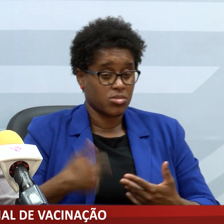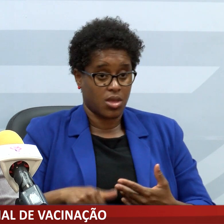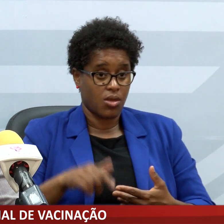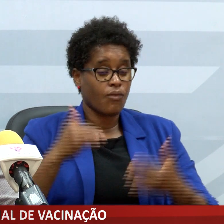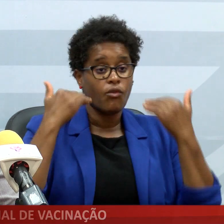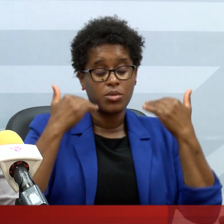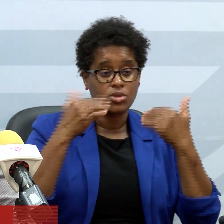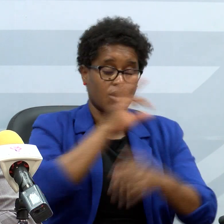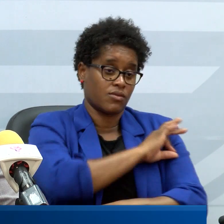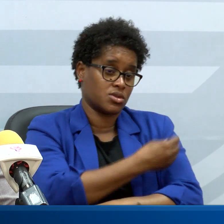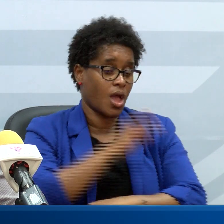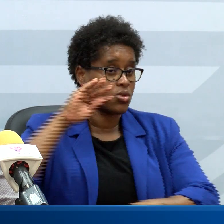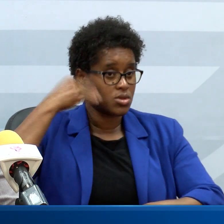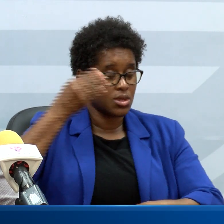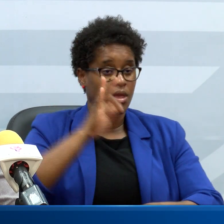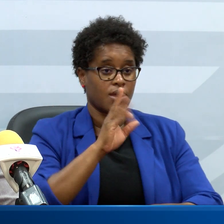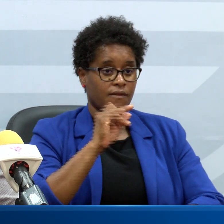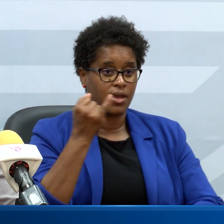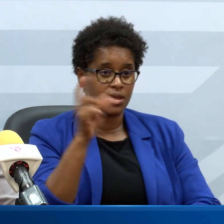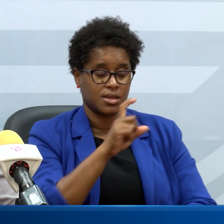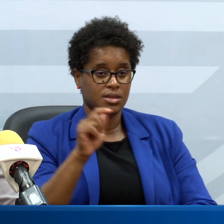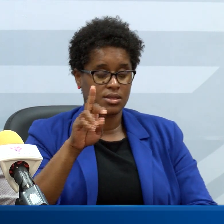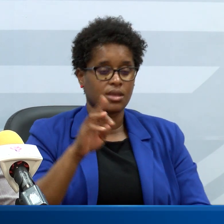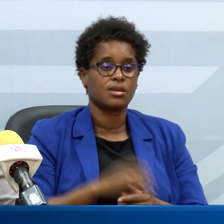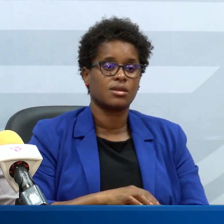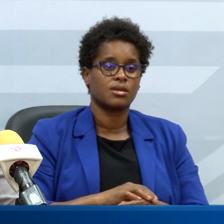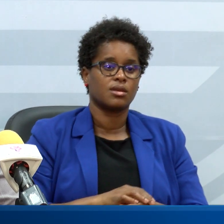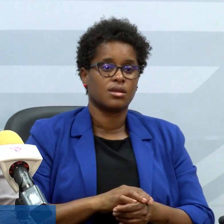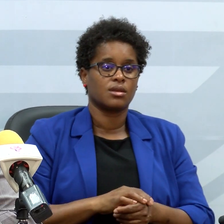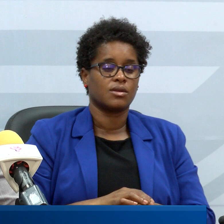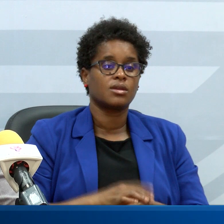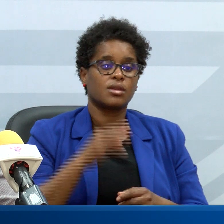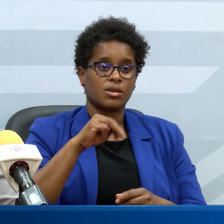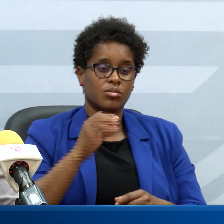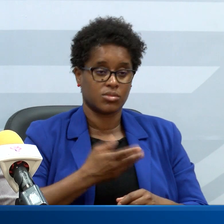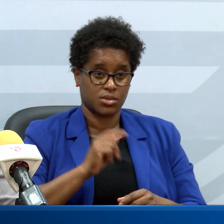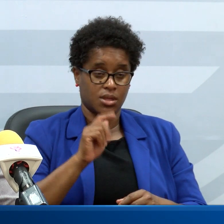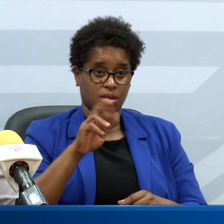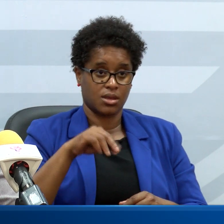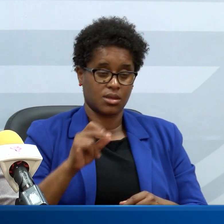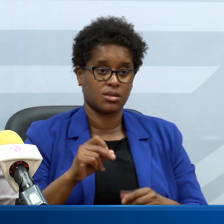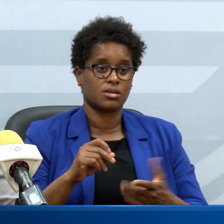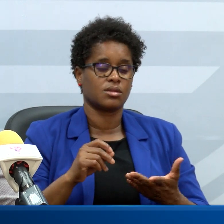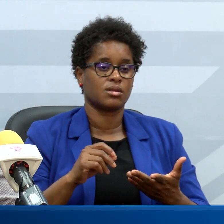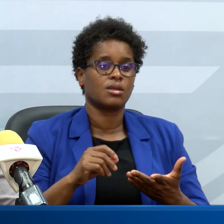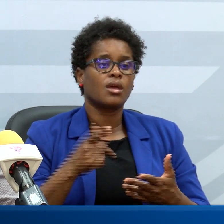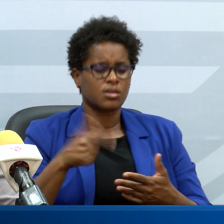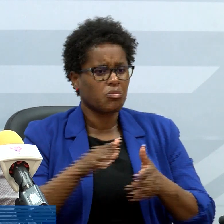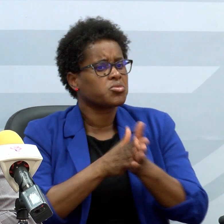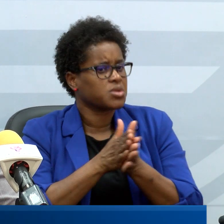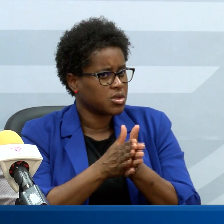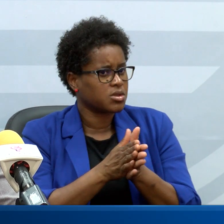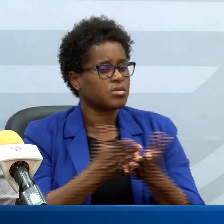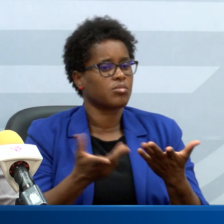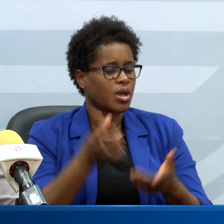adolescentes é a Pfizer e a Moderna, que recentemente teve essa autorização. Jorge Barreto acrescentou, no